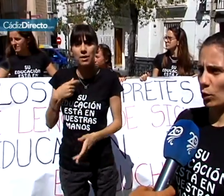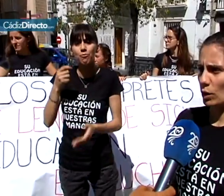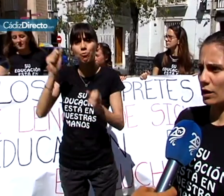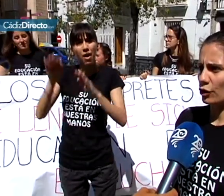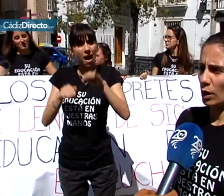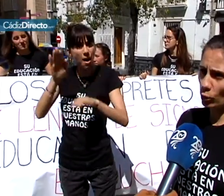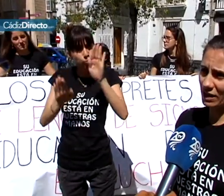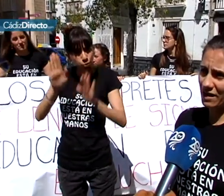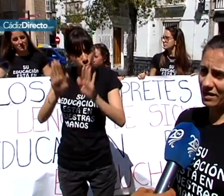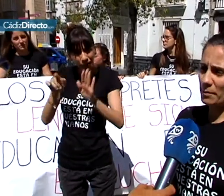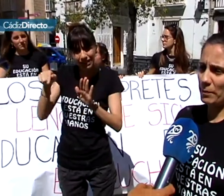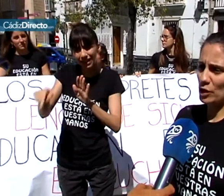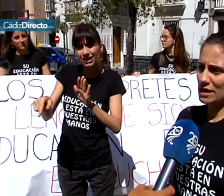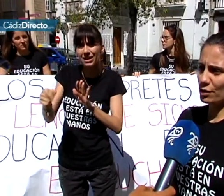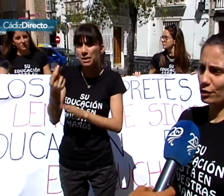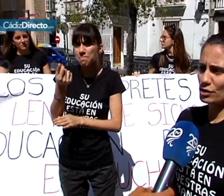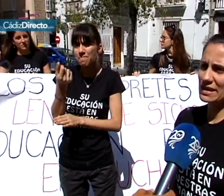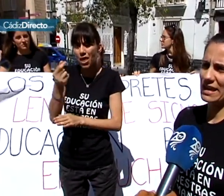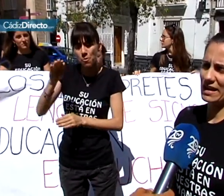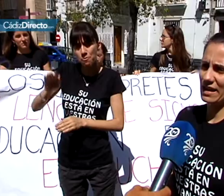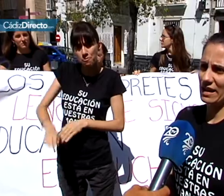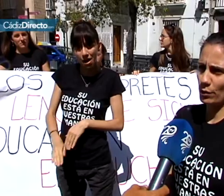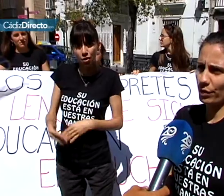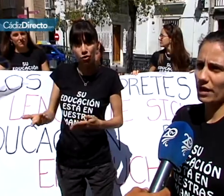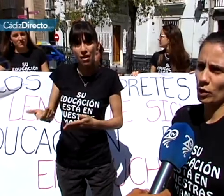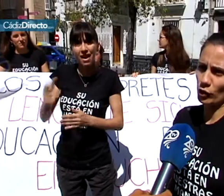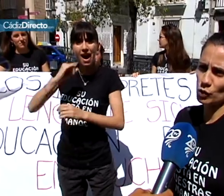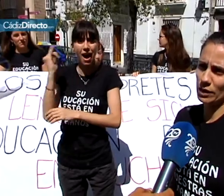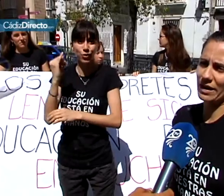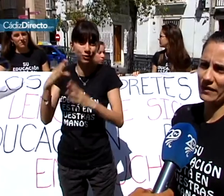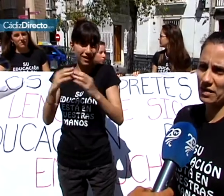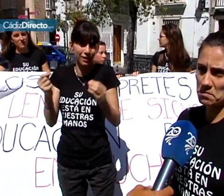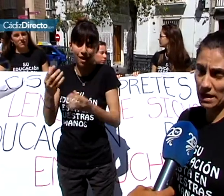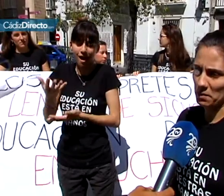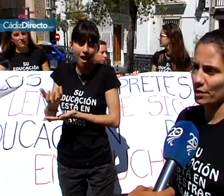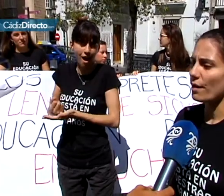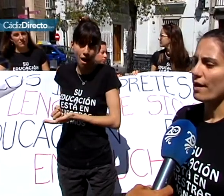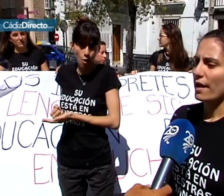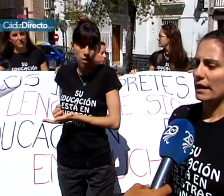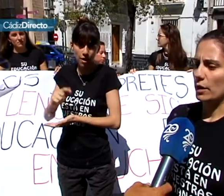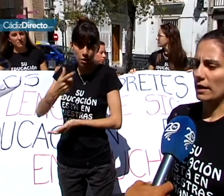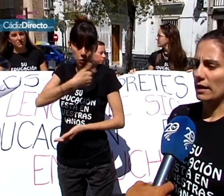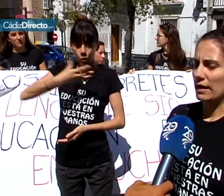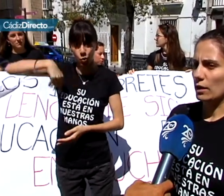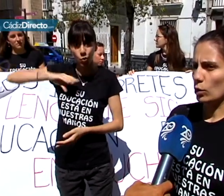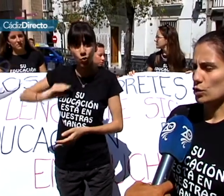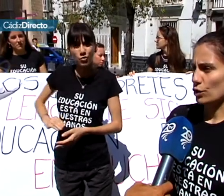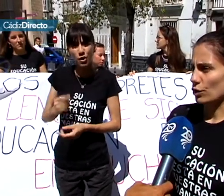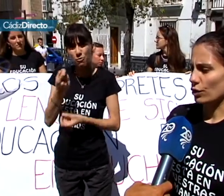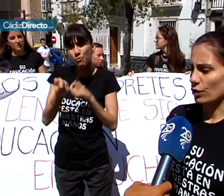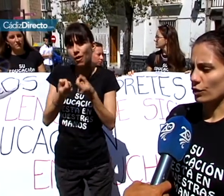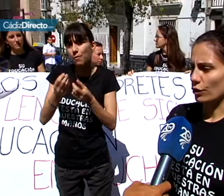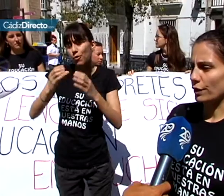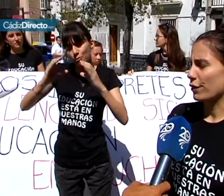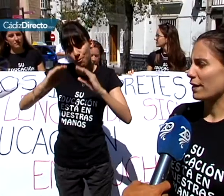supone un ahorro a la Junta, pero ese ahorro se reduce en que nuestros sueldos cada vez van a menos. Y incluso